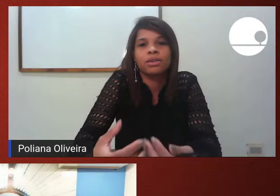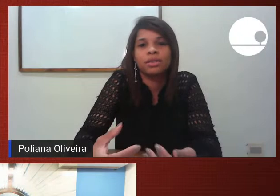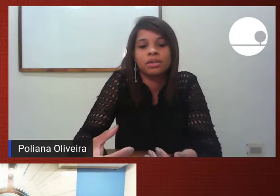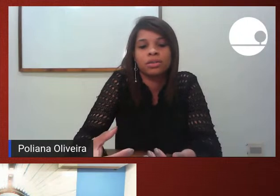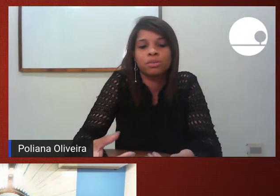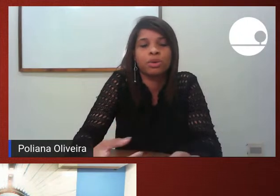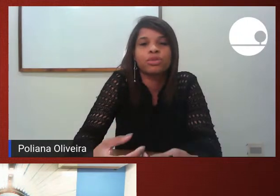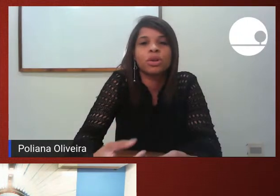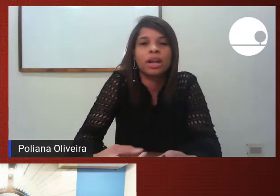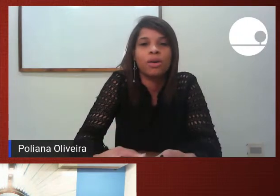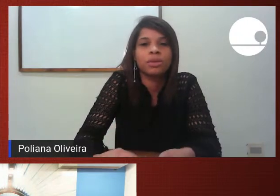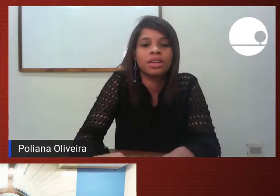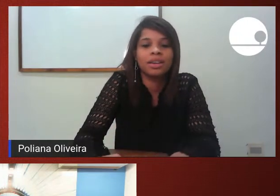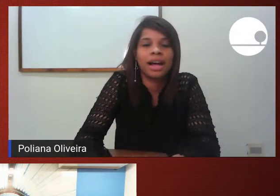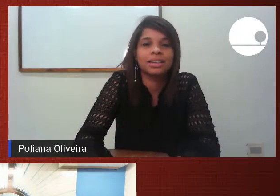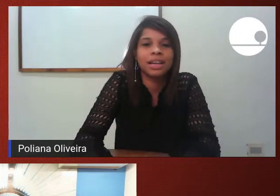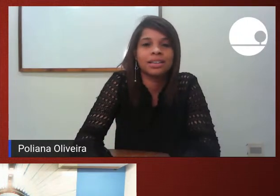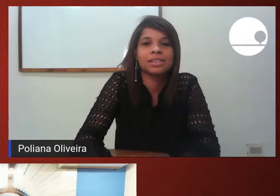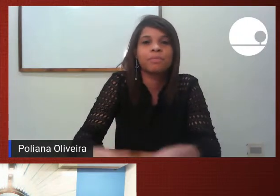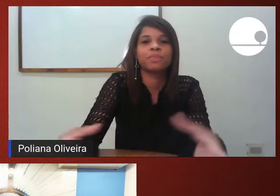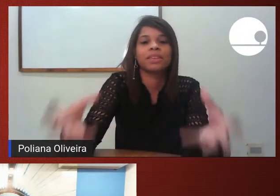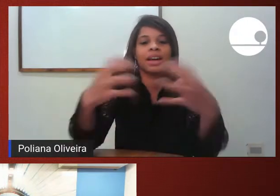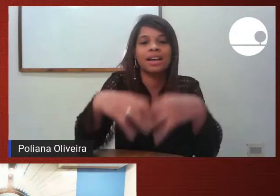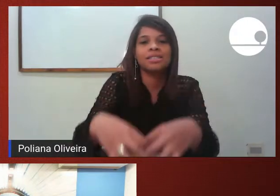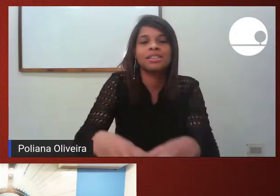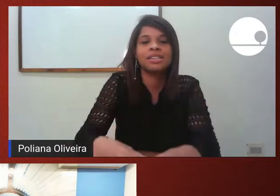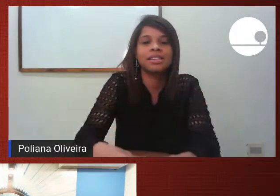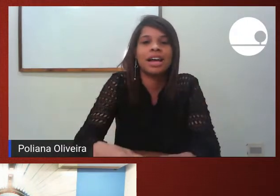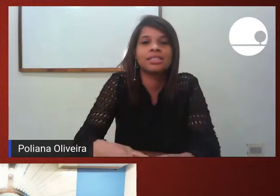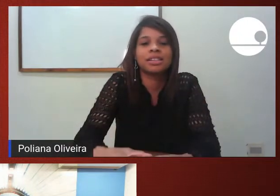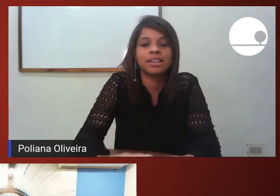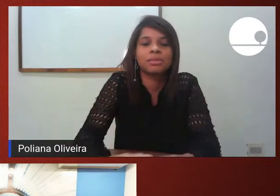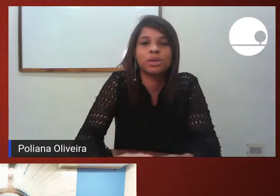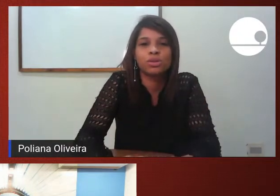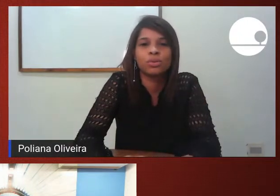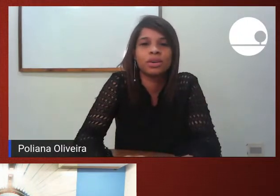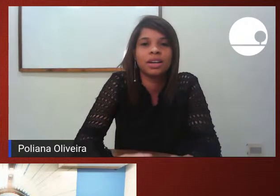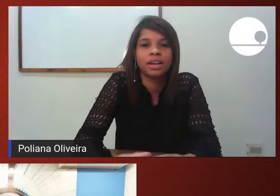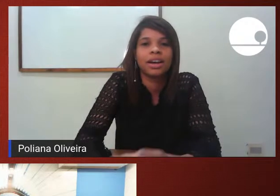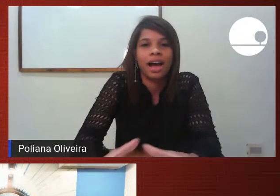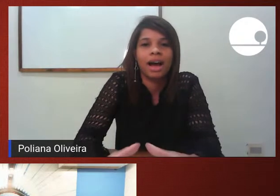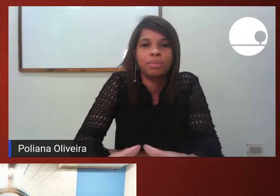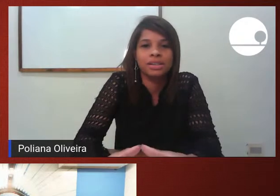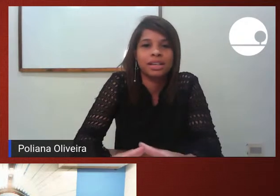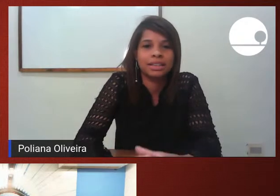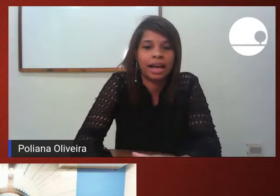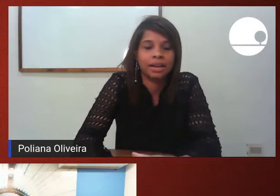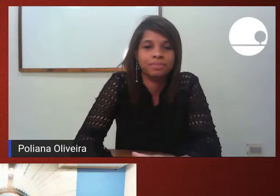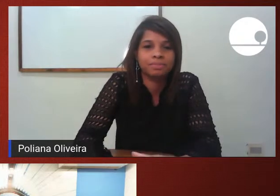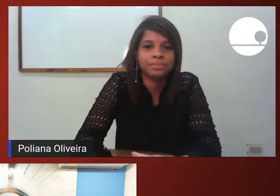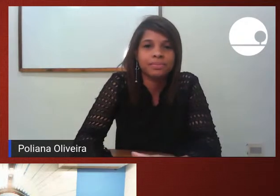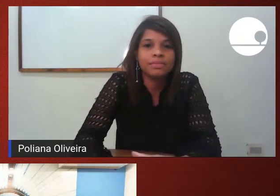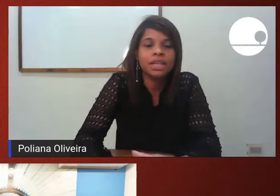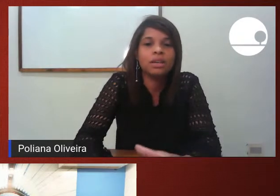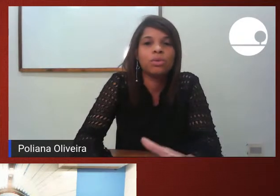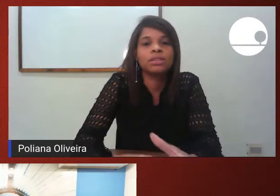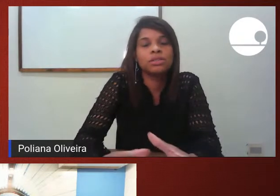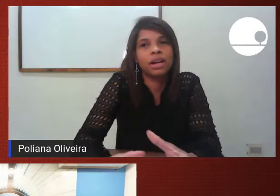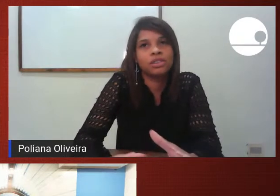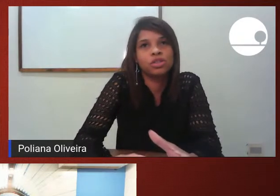profissional que atenda as necessidades que essa pessoa apresentar e quando a